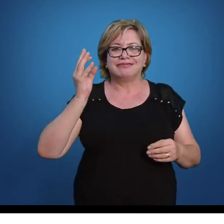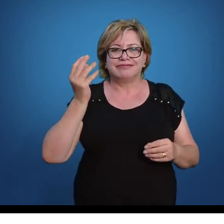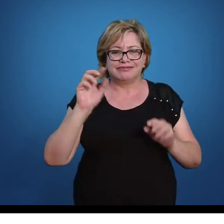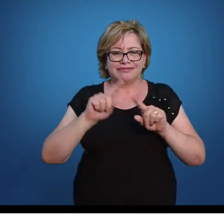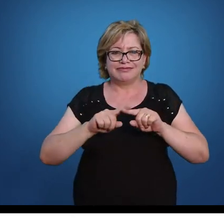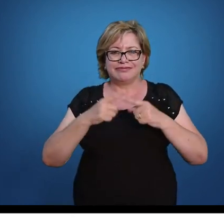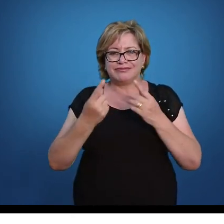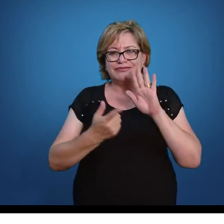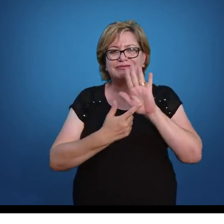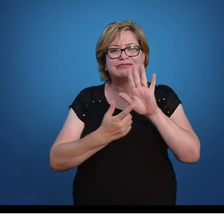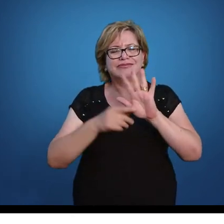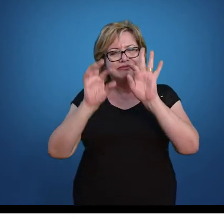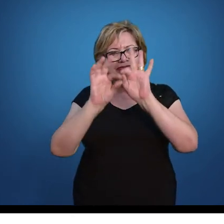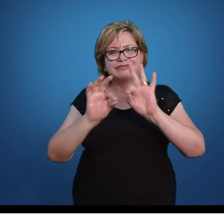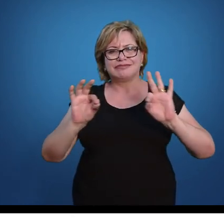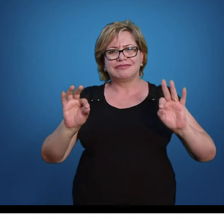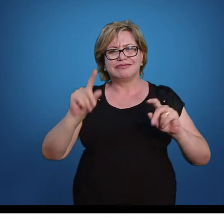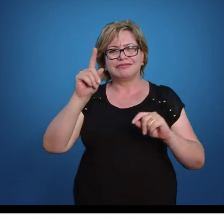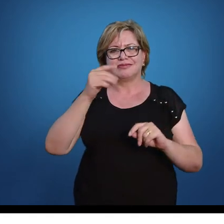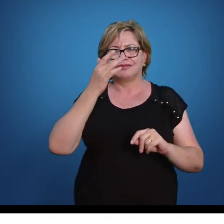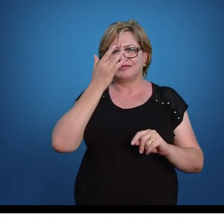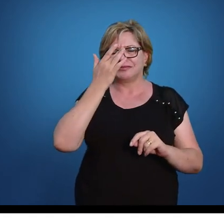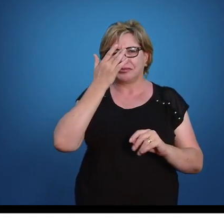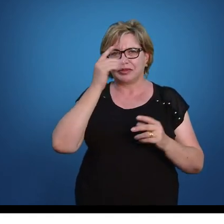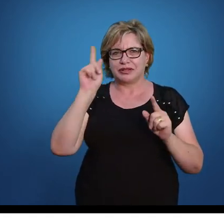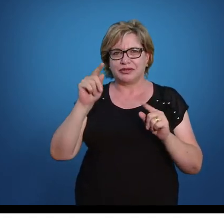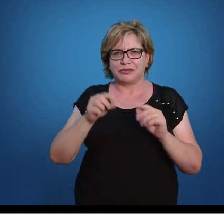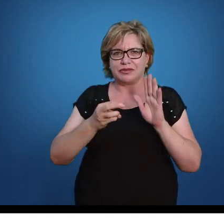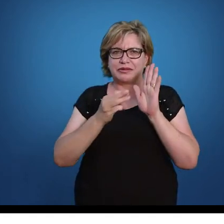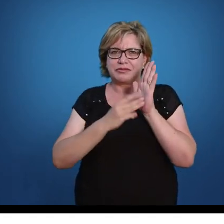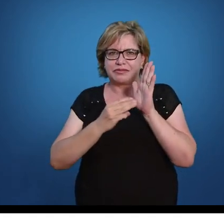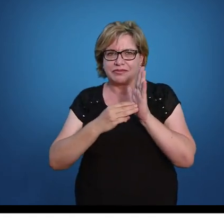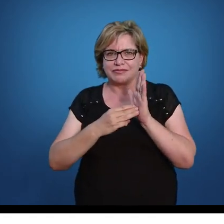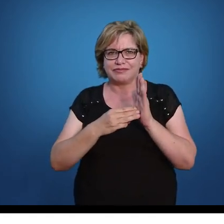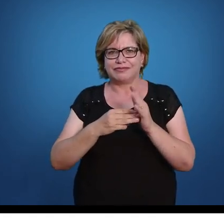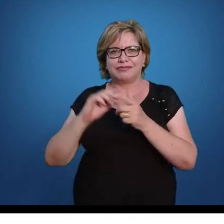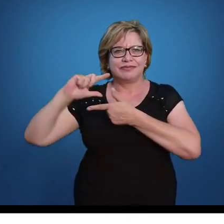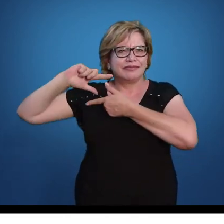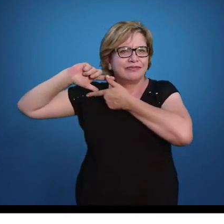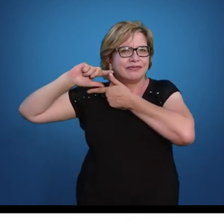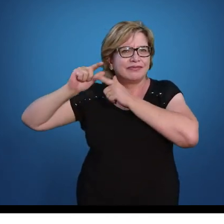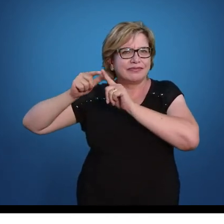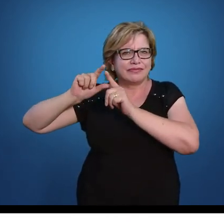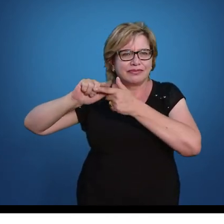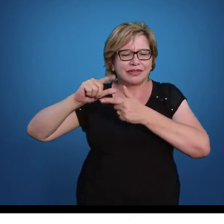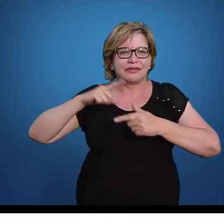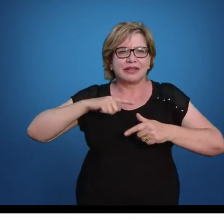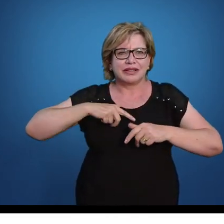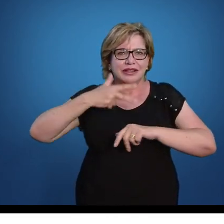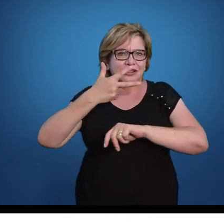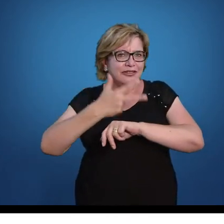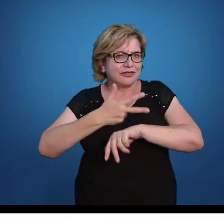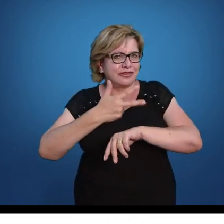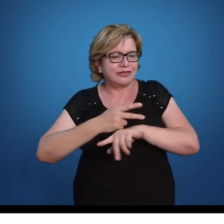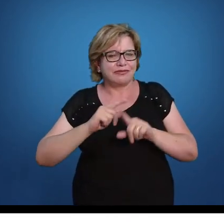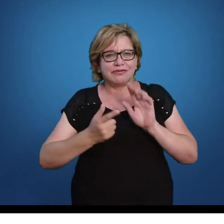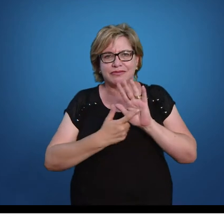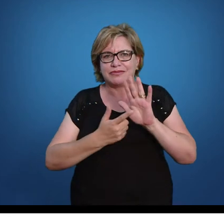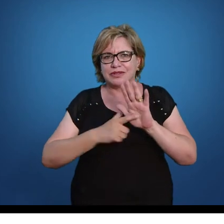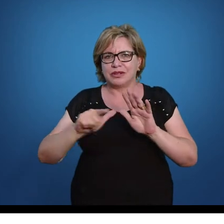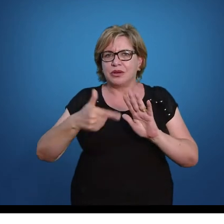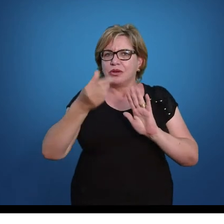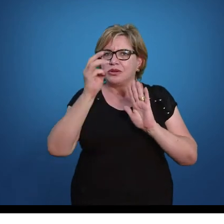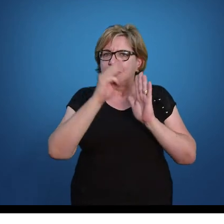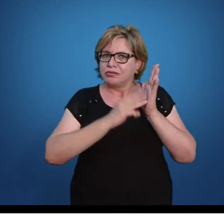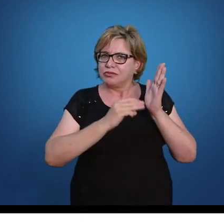vão ver que é extremamente simples. Eu vou fazer pelo método tradicional, mas já deixei um vídeo para vocês lá também, que tem outros